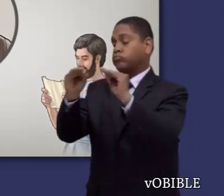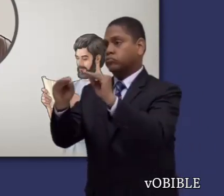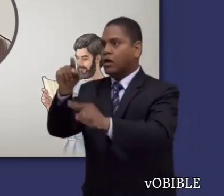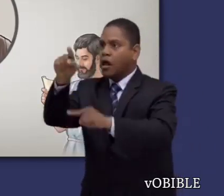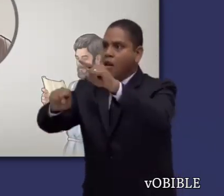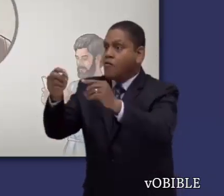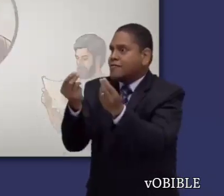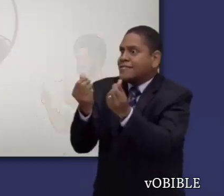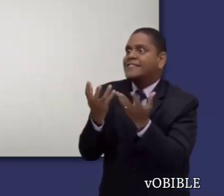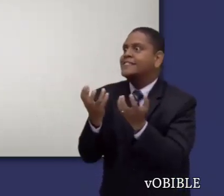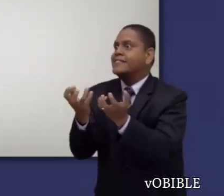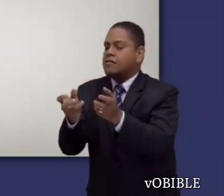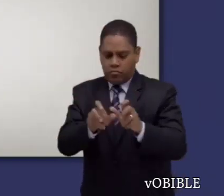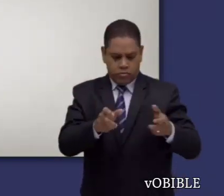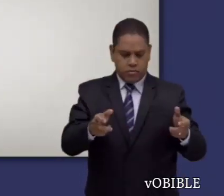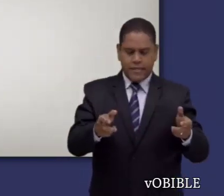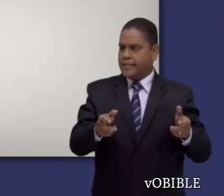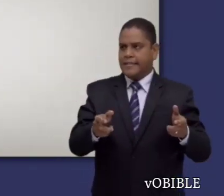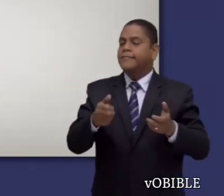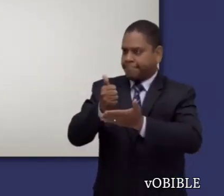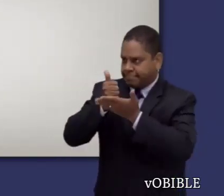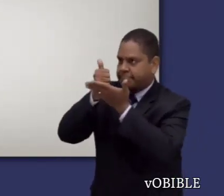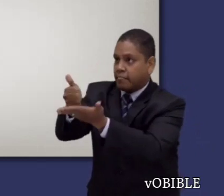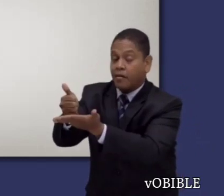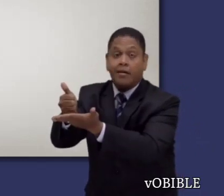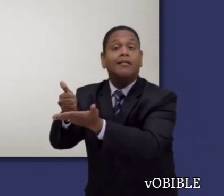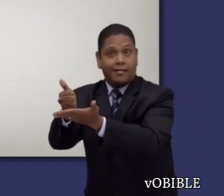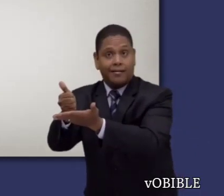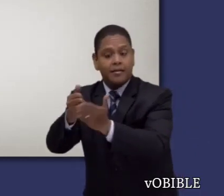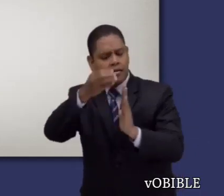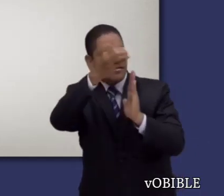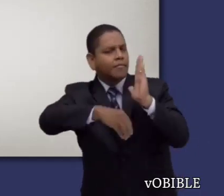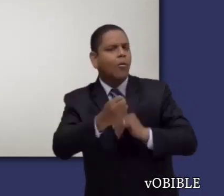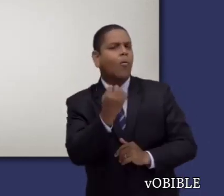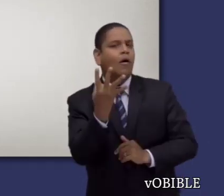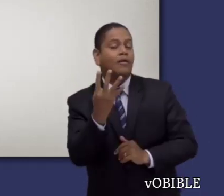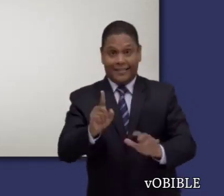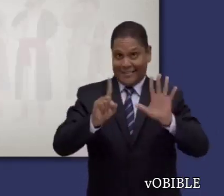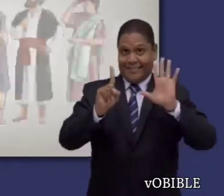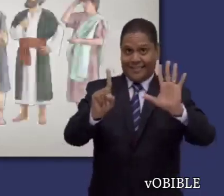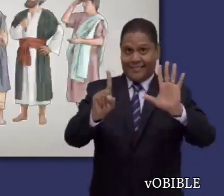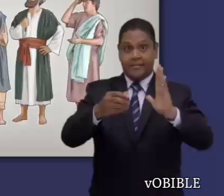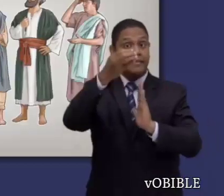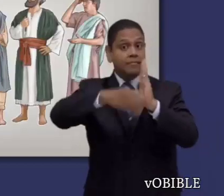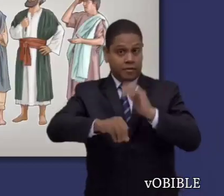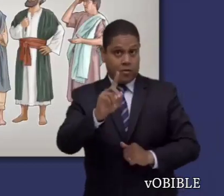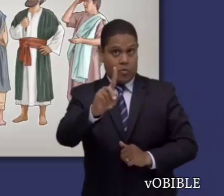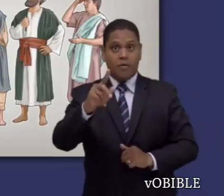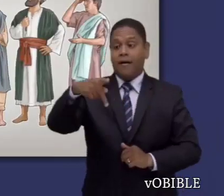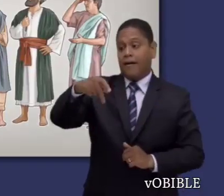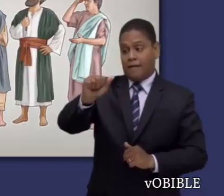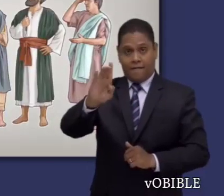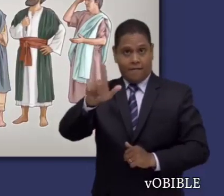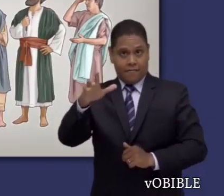amor al dinero. Primera a Timoteo tiene seis capítulos. En el capítulo 1, Pablo pide a Timoteo que